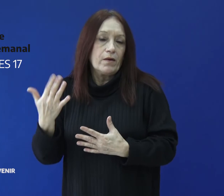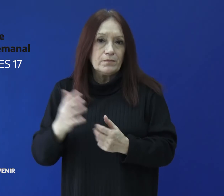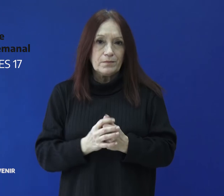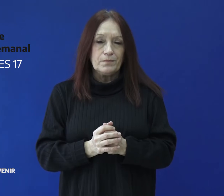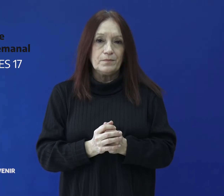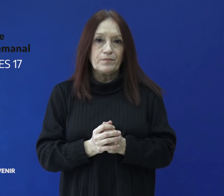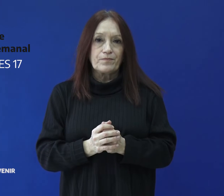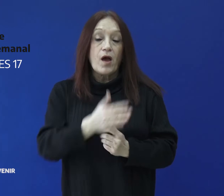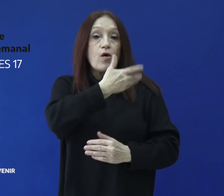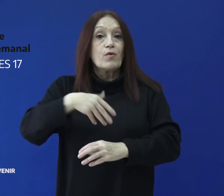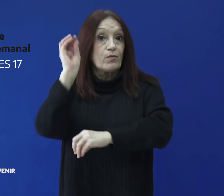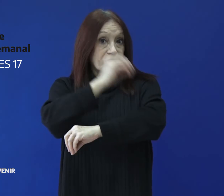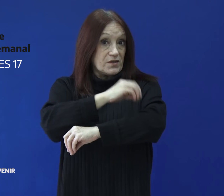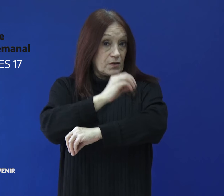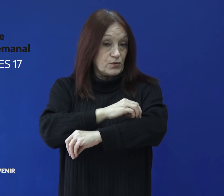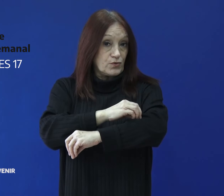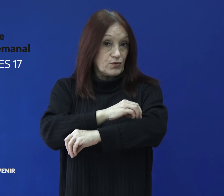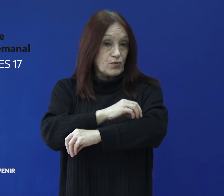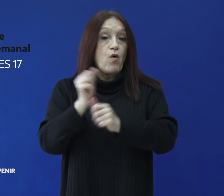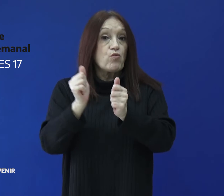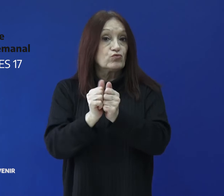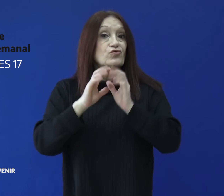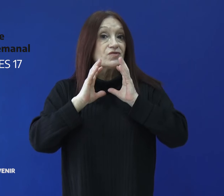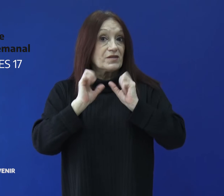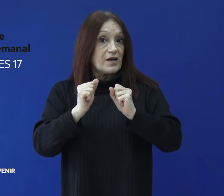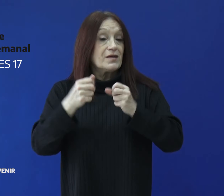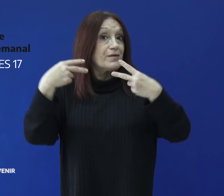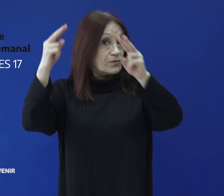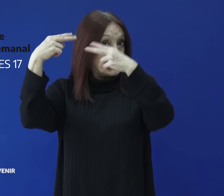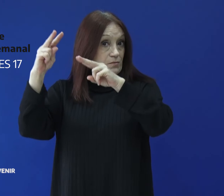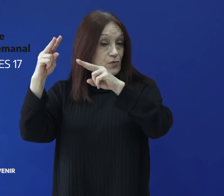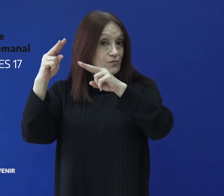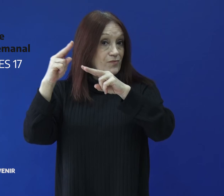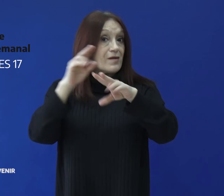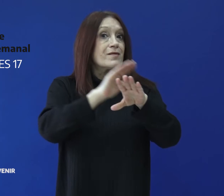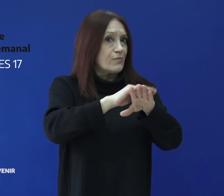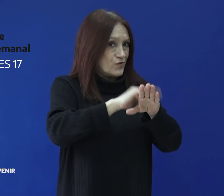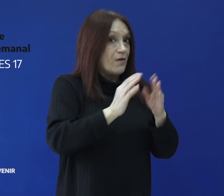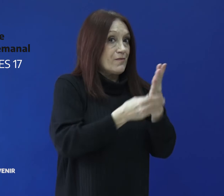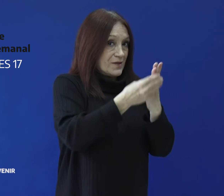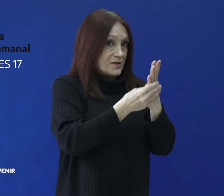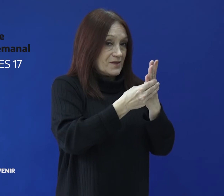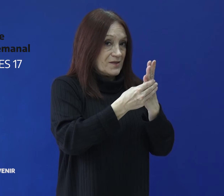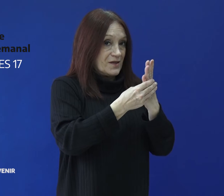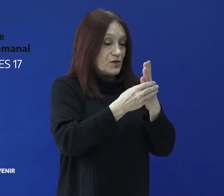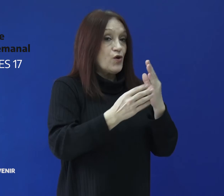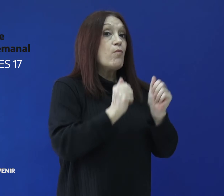El Gobierno de Santa Cruz, a través de la Secretaría de Estado de Turismo, dependiente del Ministerio de la Producción,